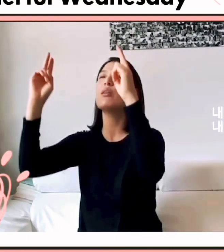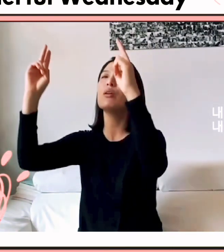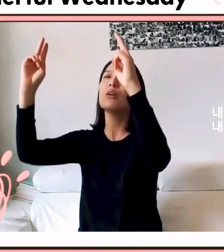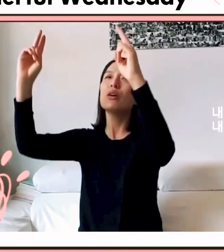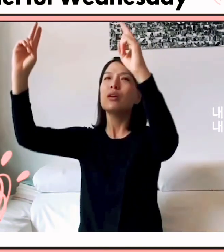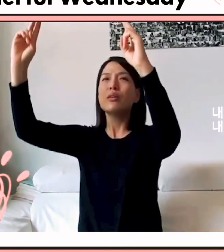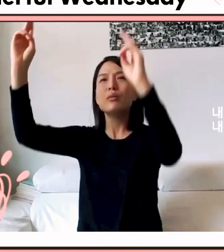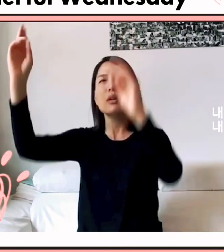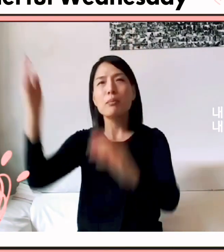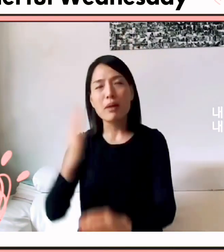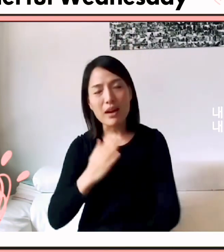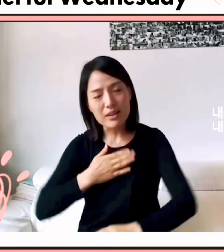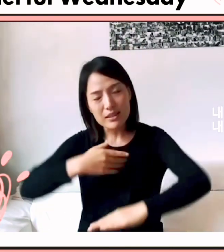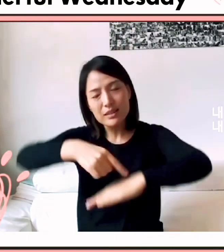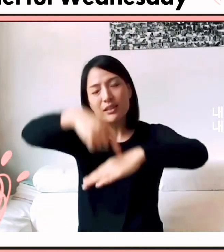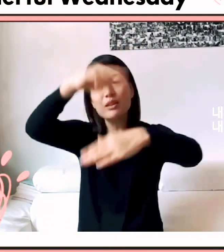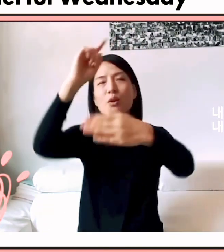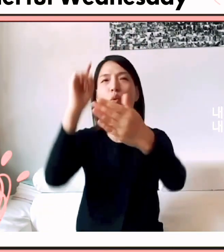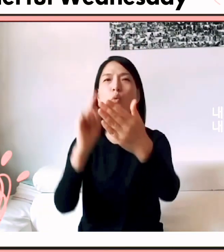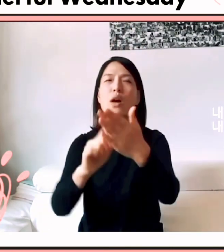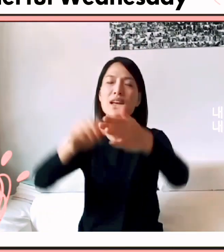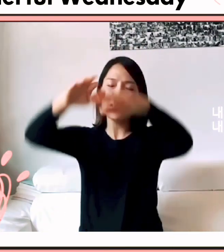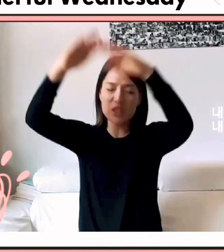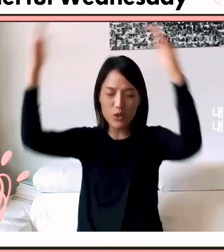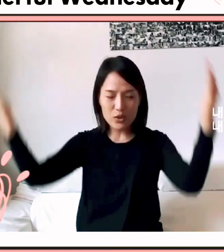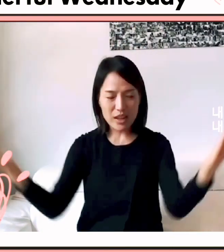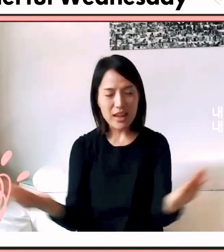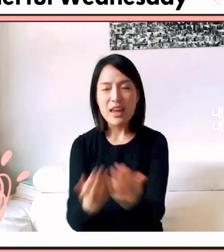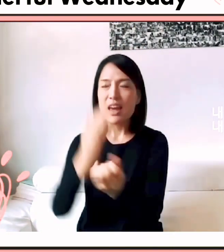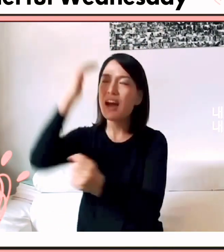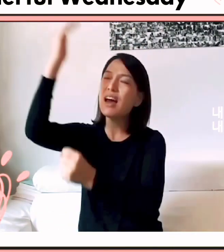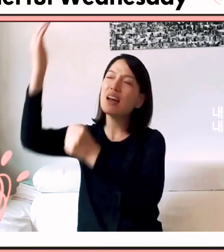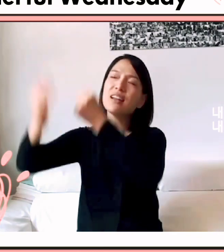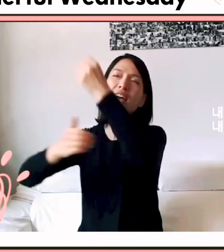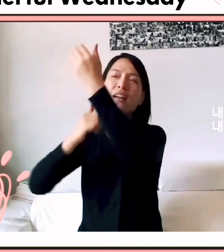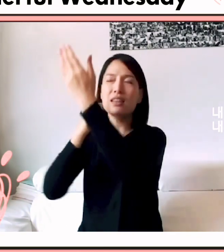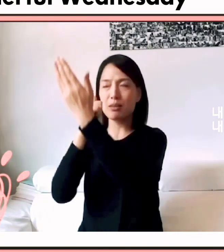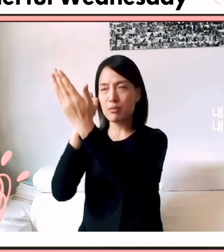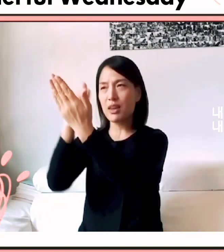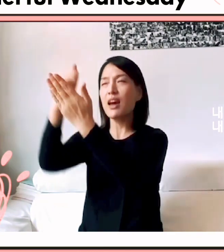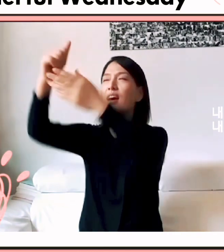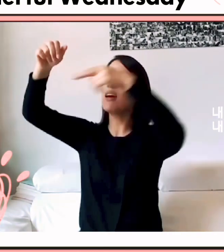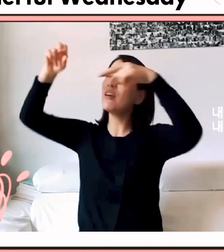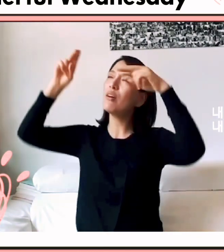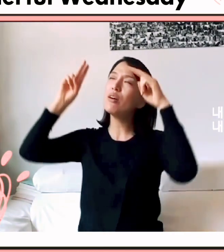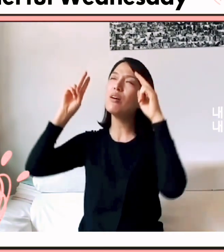내 마음 완전한 하나님 향하여